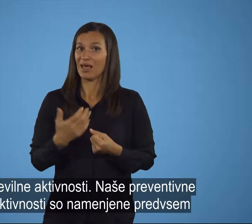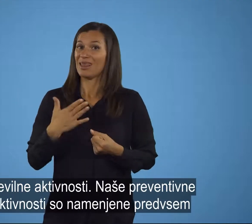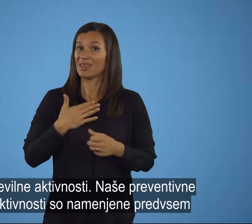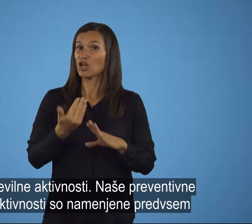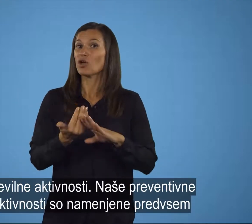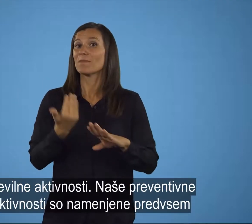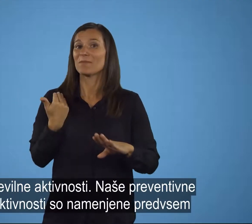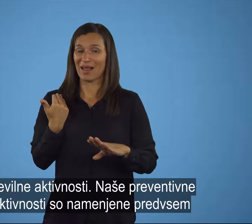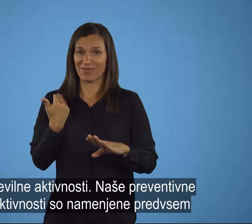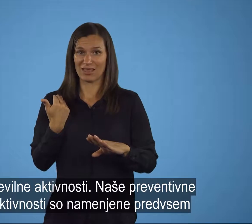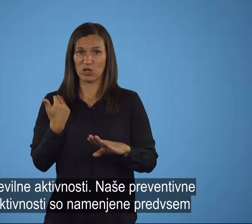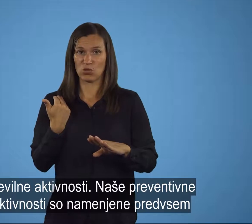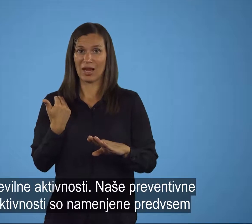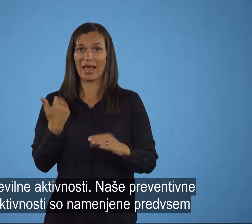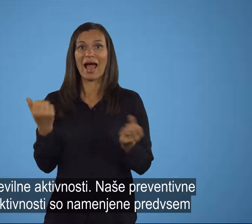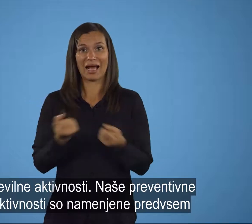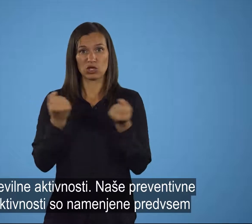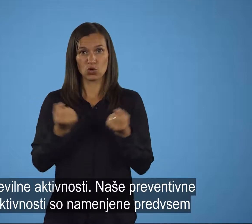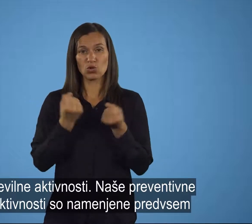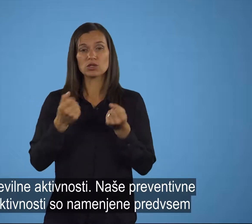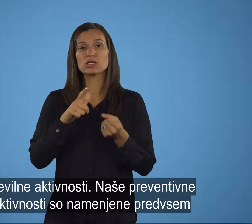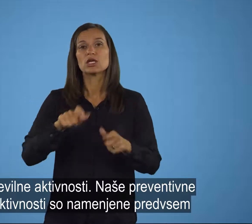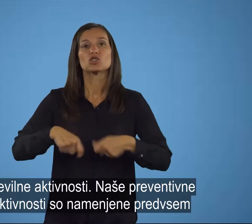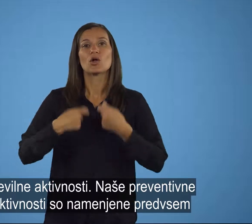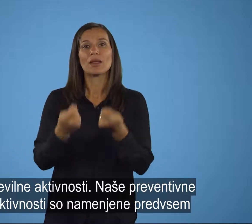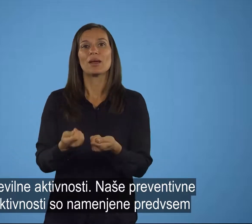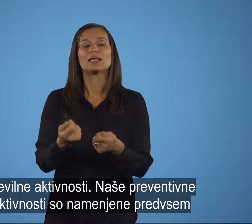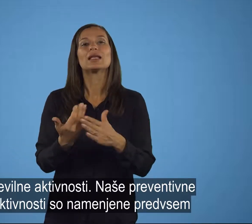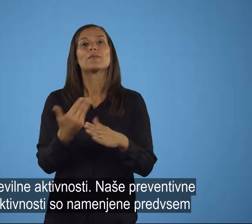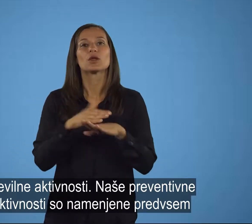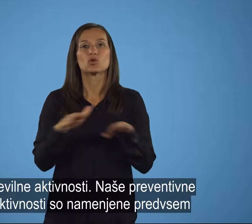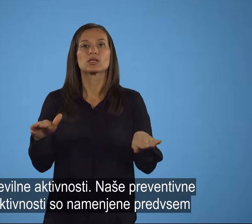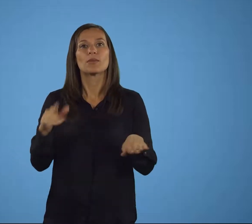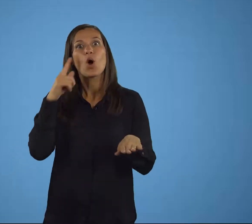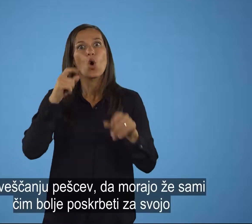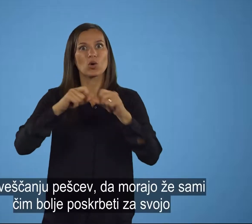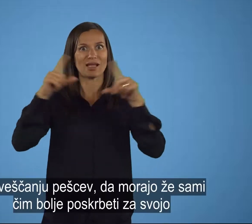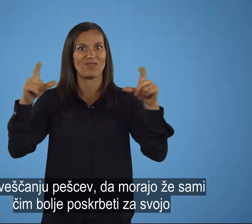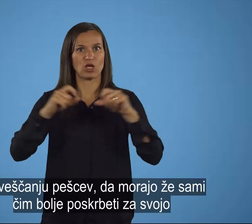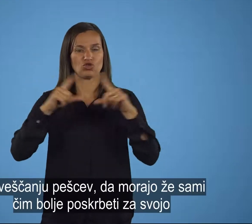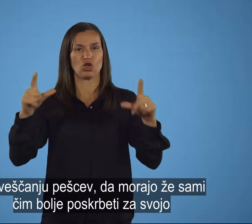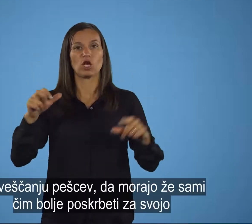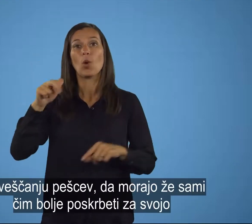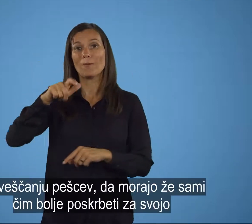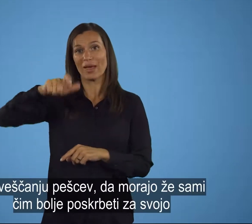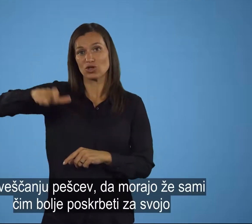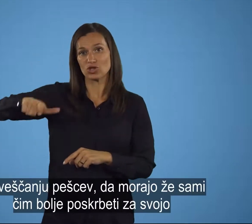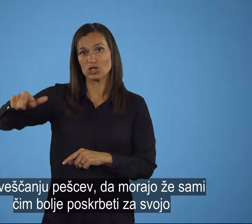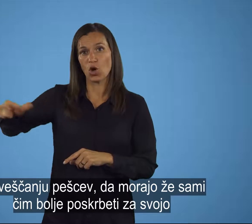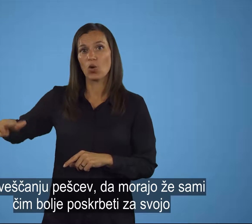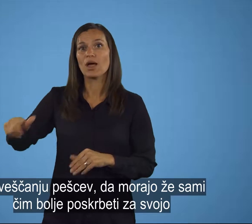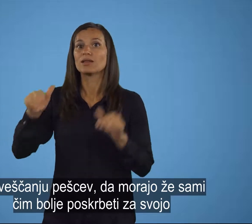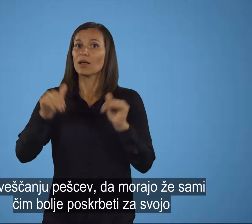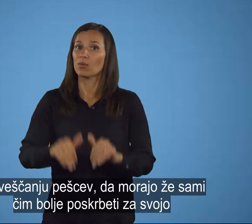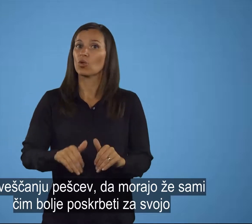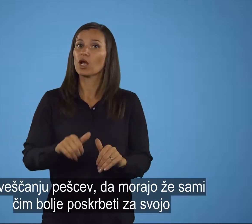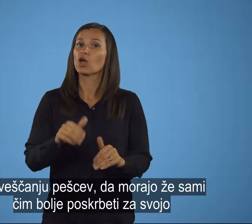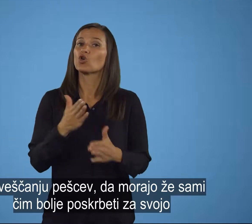Naše preventivne aktivnosti so namenjene predvsem o zaveščanju pešcev, da morajo že sami čim bolje poskrbeti za svojo